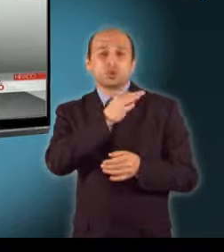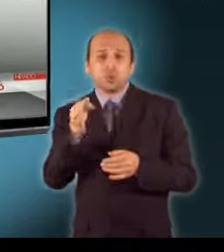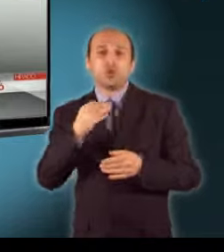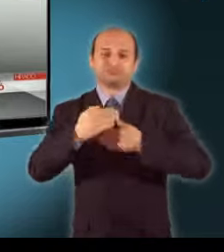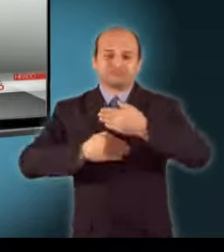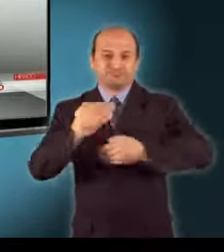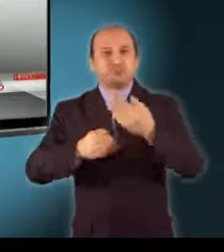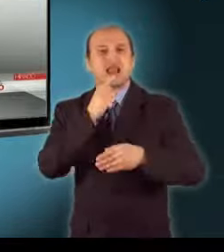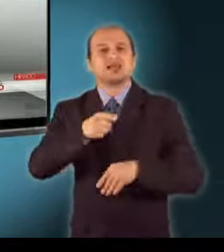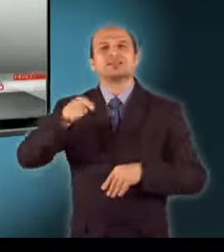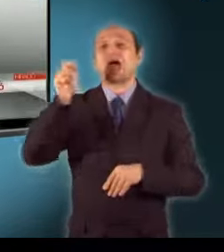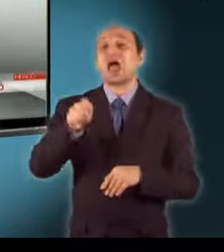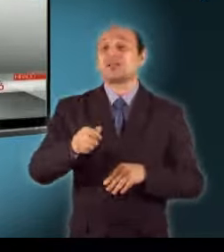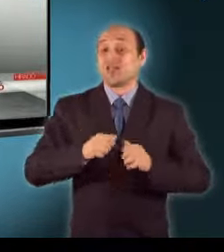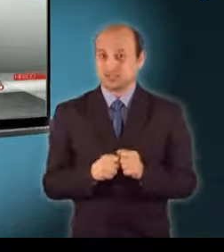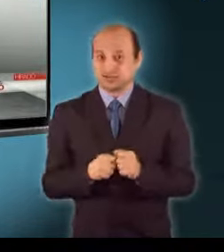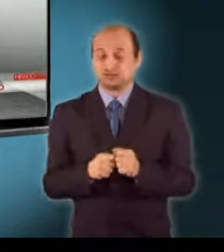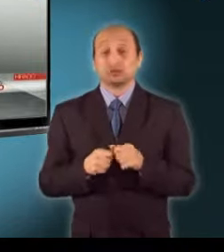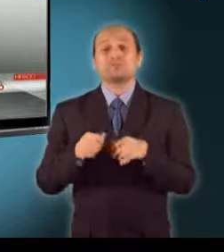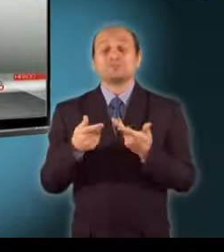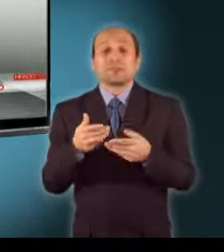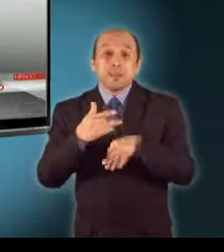Sokan ezért megpróbálják eladni ingatlanjaikat.